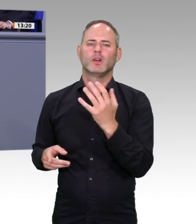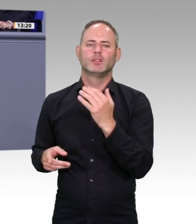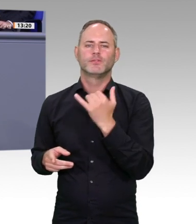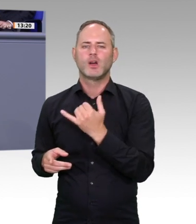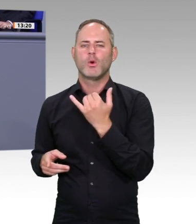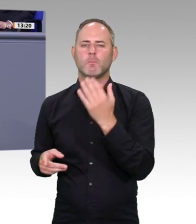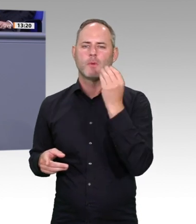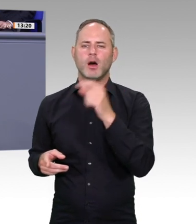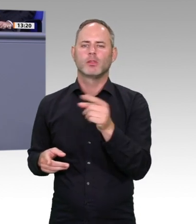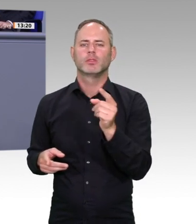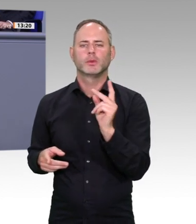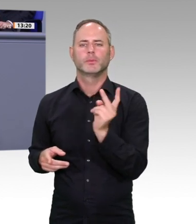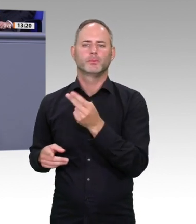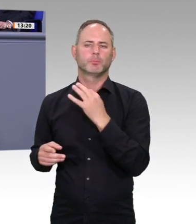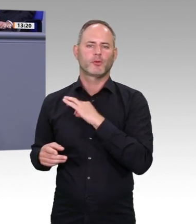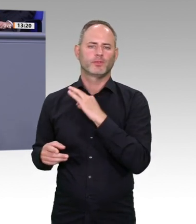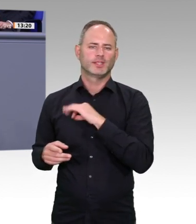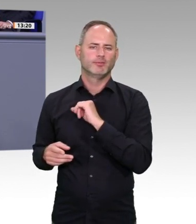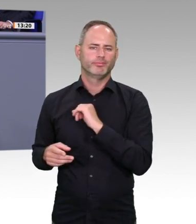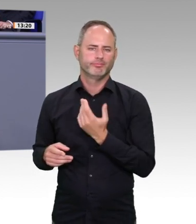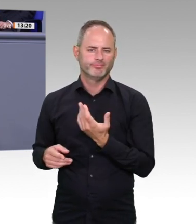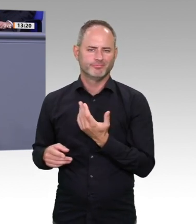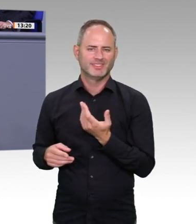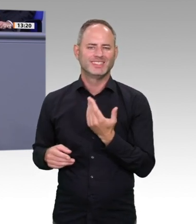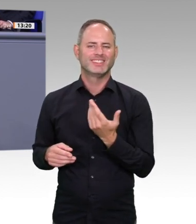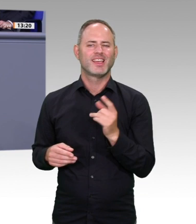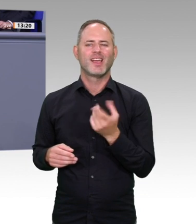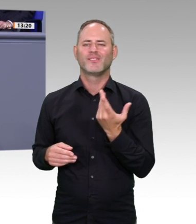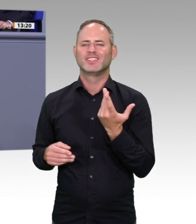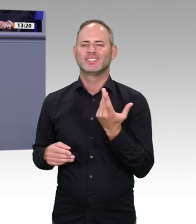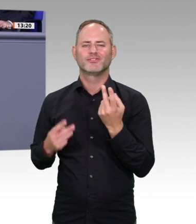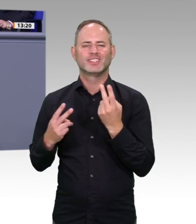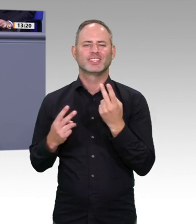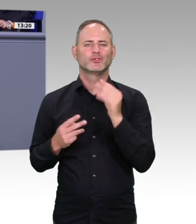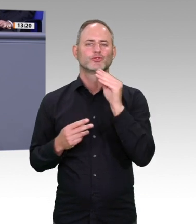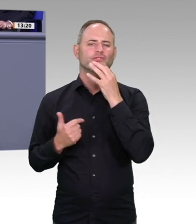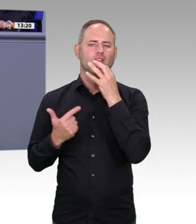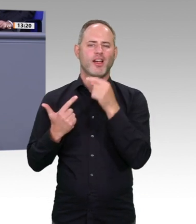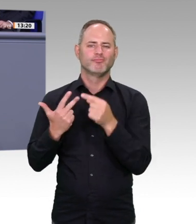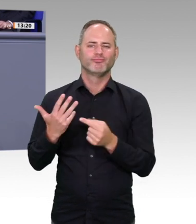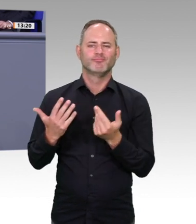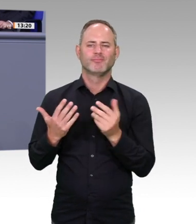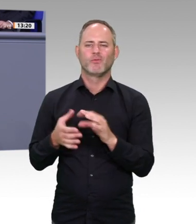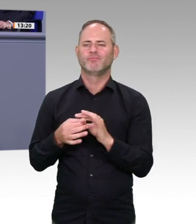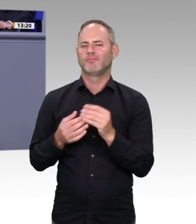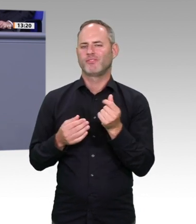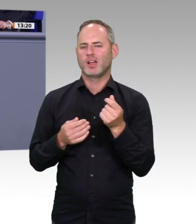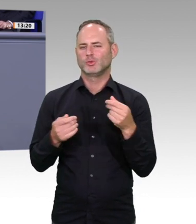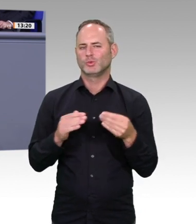digitale Wege den Kontakt zu Kindern und Eltern zu halten. Und das zieht sich fort in der Grundschule, wo das natürlich ganz genauso